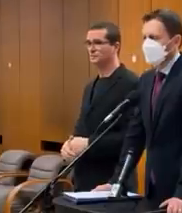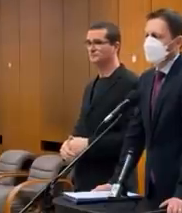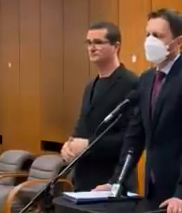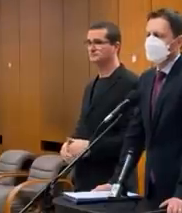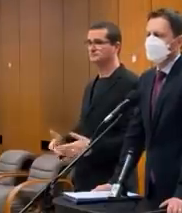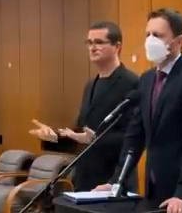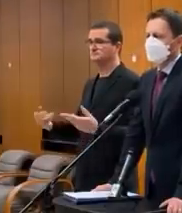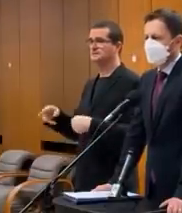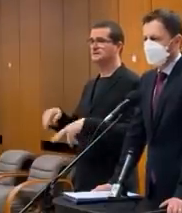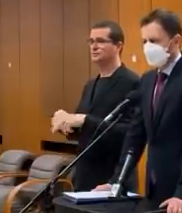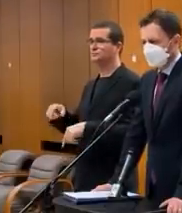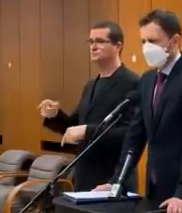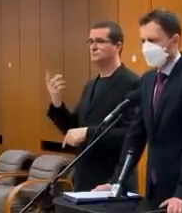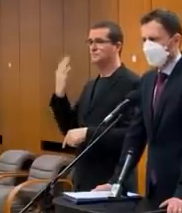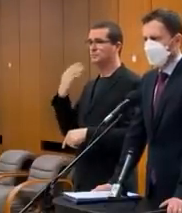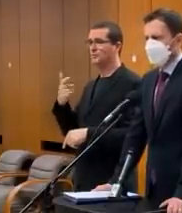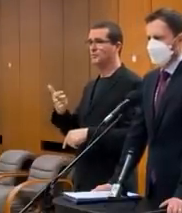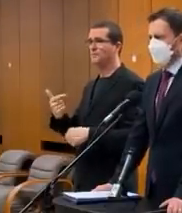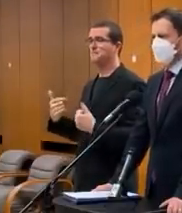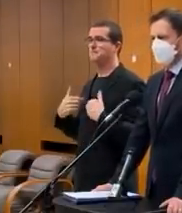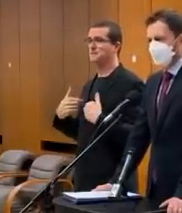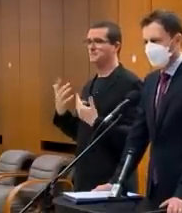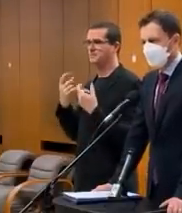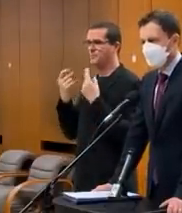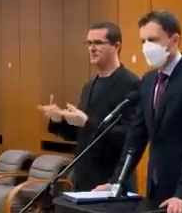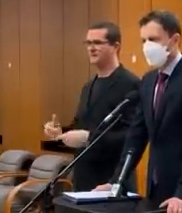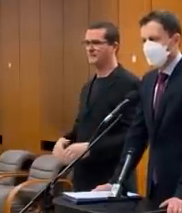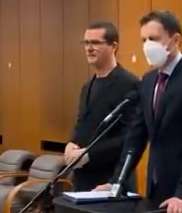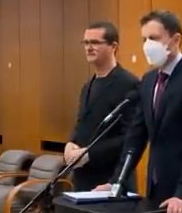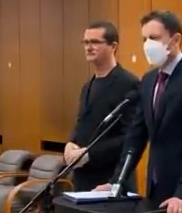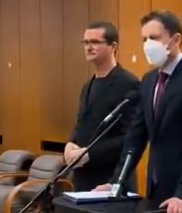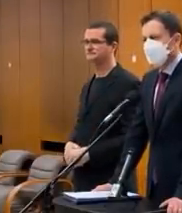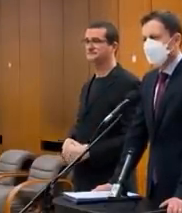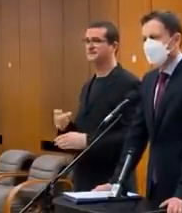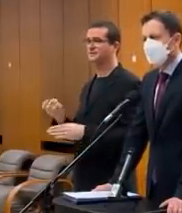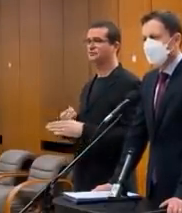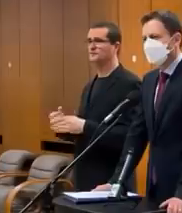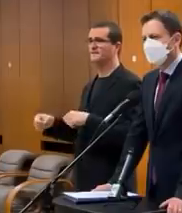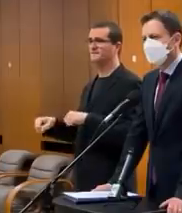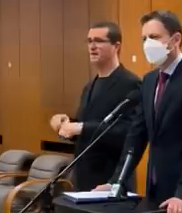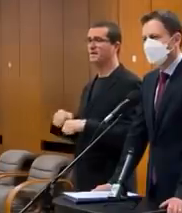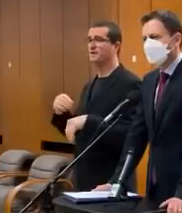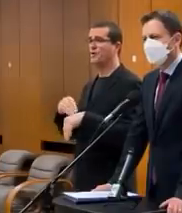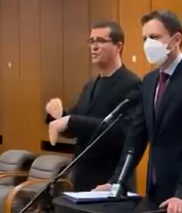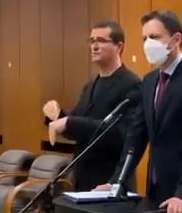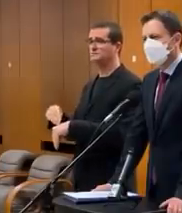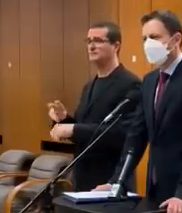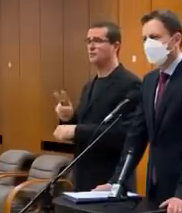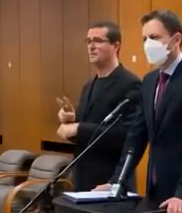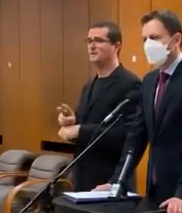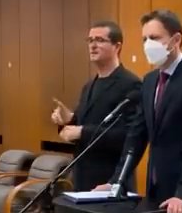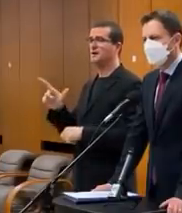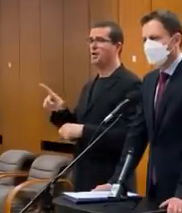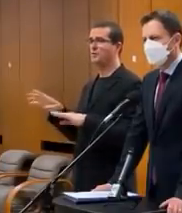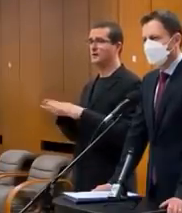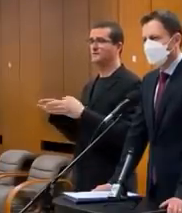Tak tá diskusia tam prebiehala. Akože, nebolo to pre mňa prekvapenie. Neškodí vládi práve to, že neoznamujete opatrenia, položdámy a